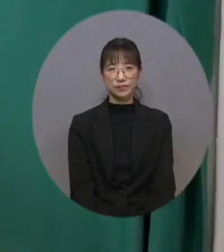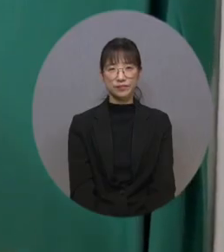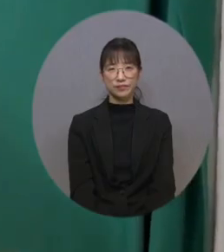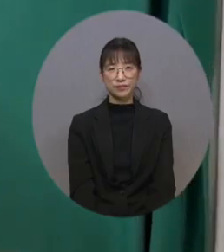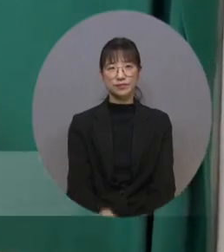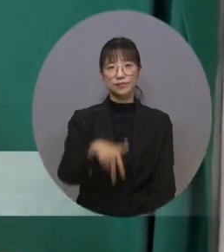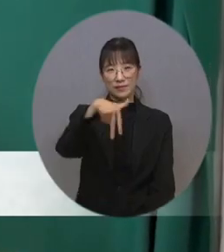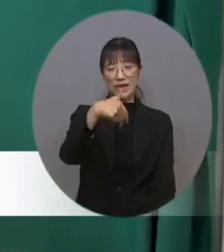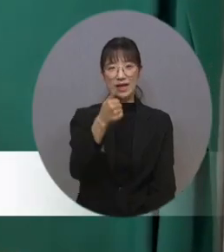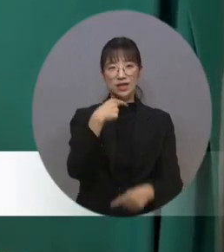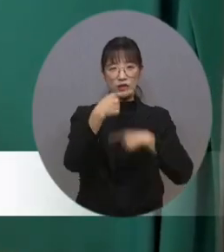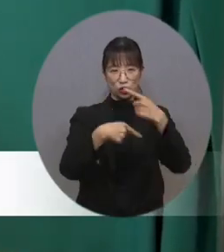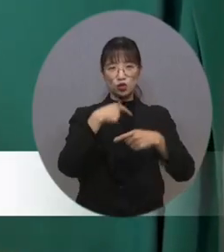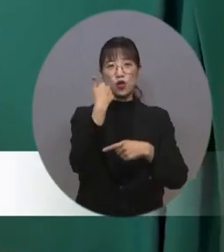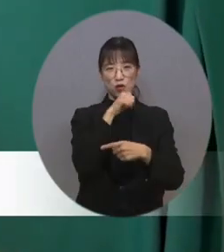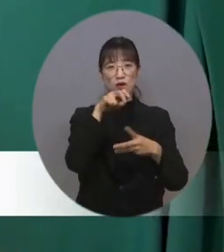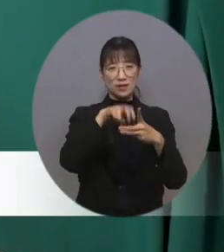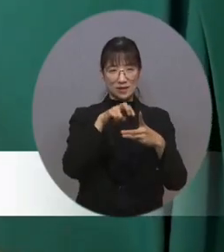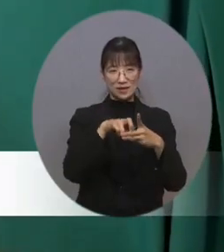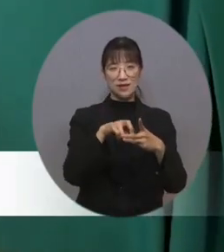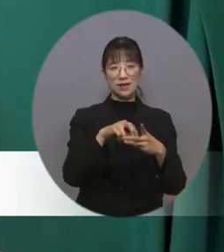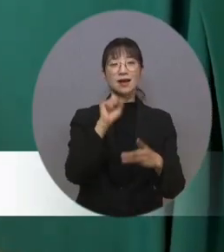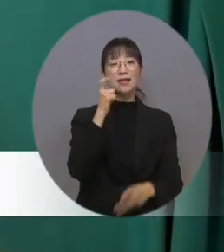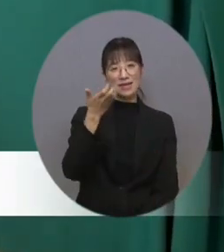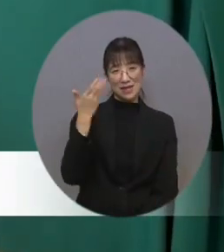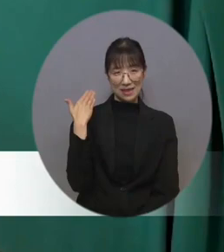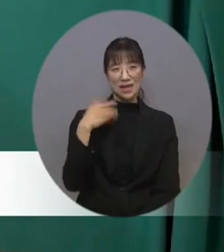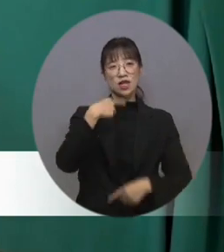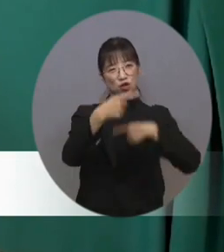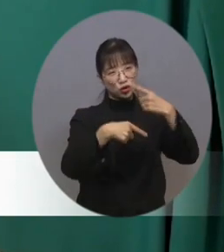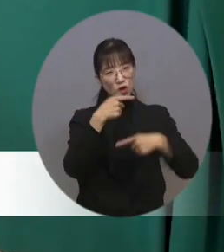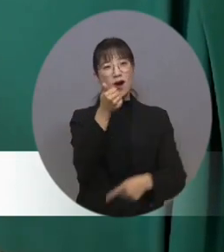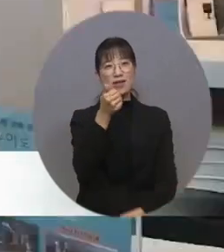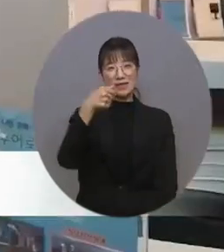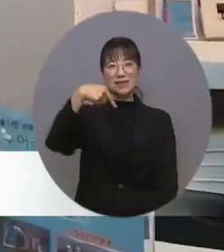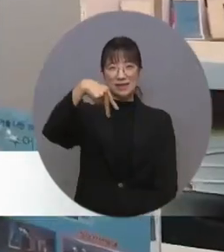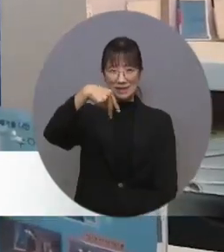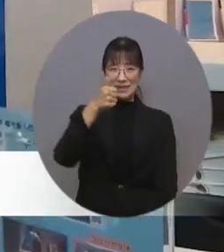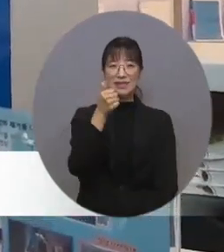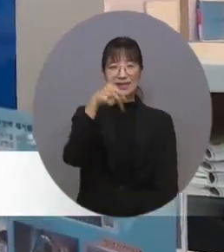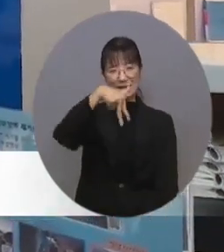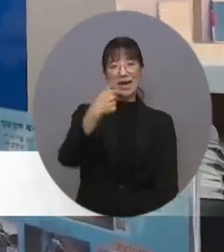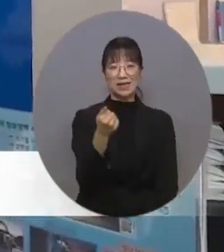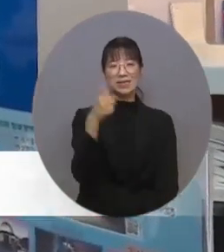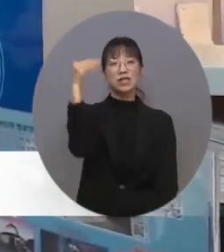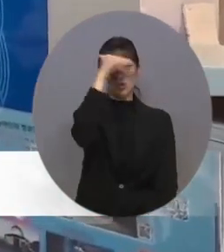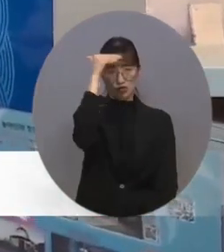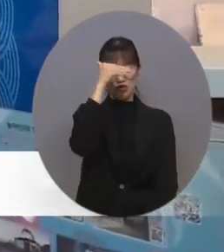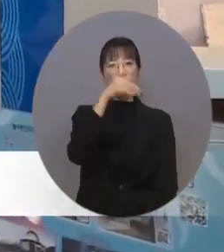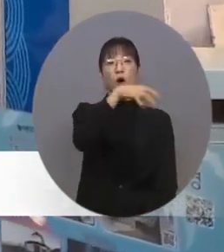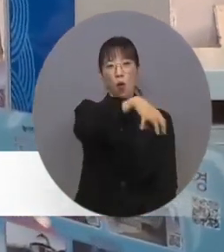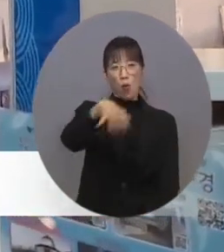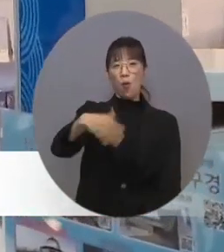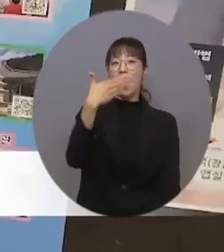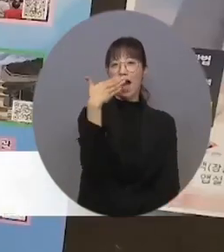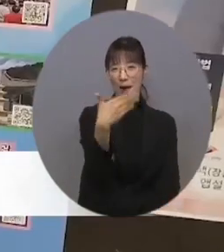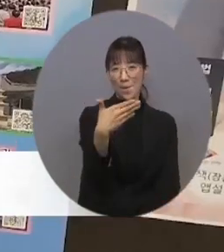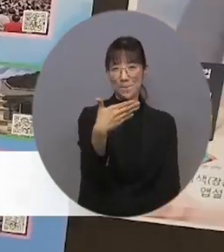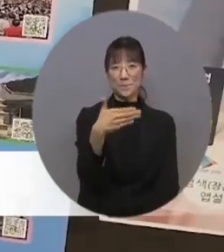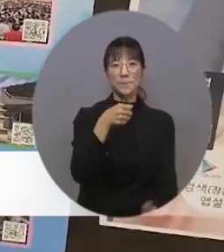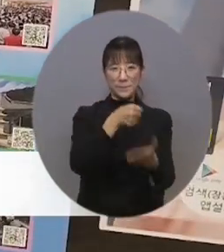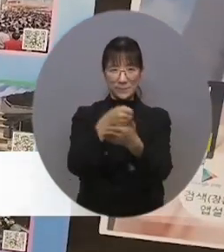장흥군 수어통역센터는 지난달 수어로 장흥구경이라는 제목으로 장흥군 관광명소 9곳을 선정해